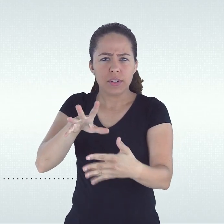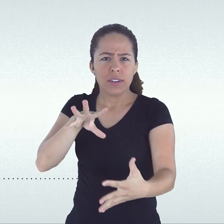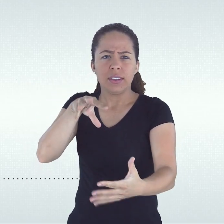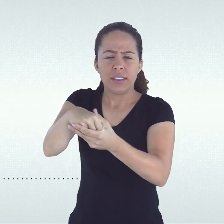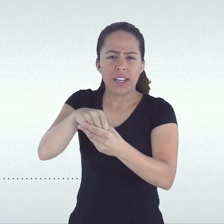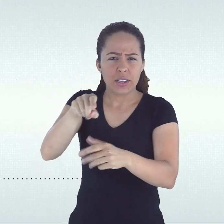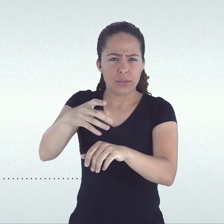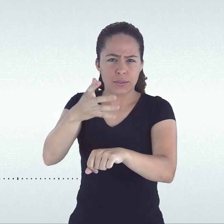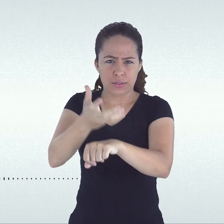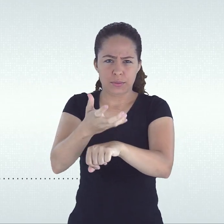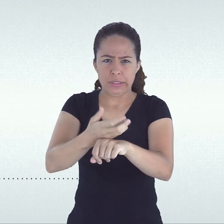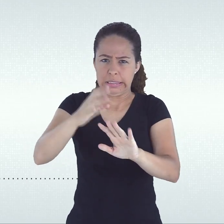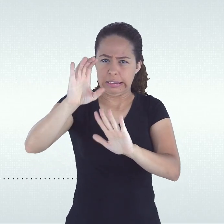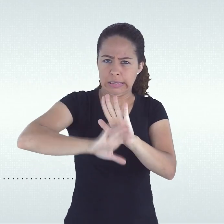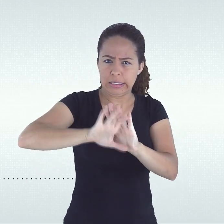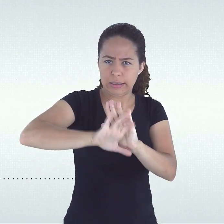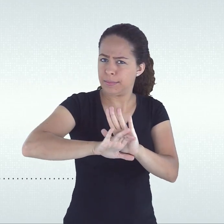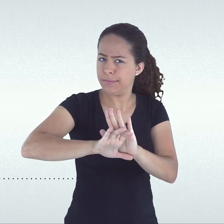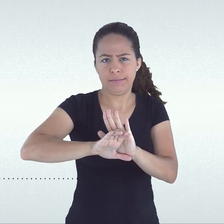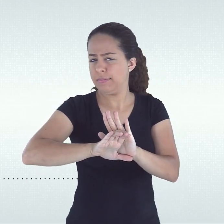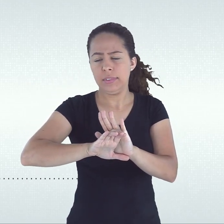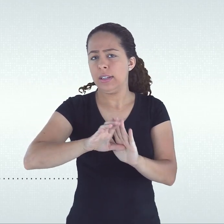anterior grifo nosso